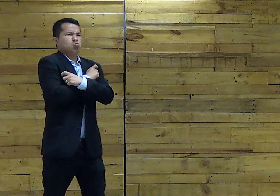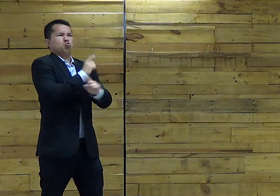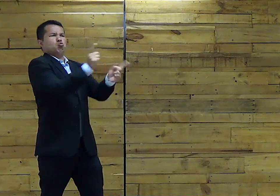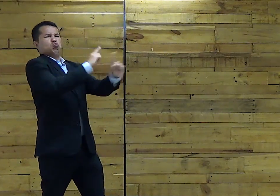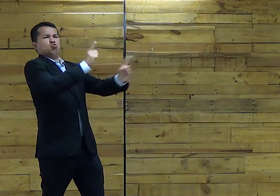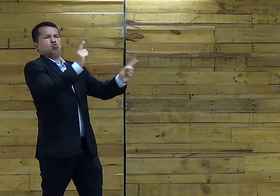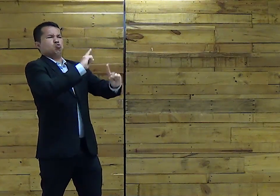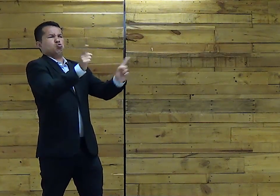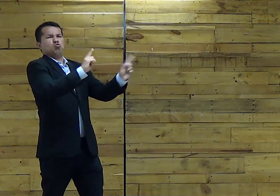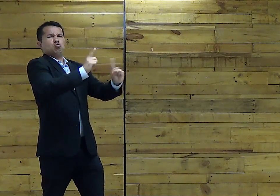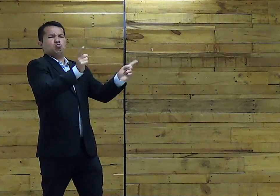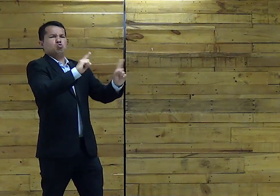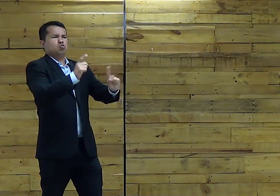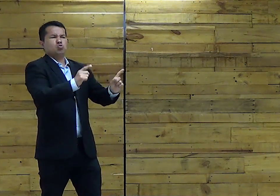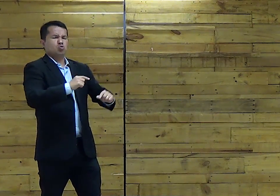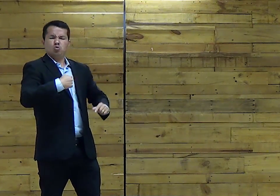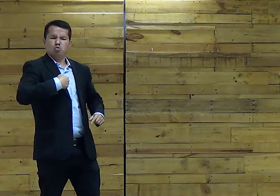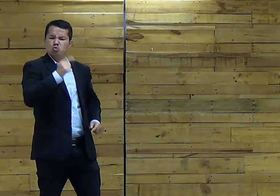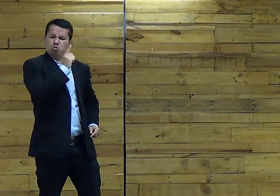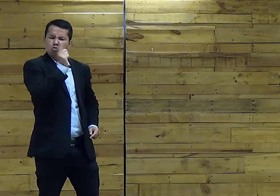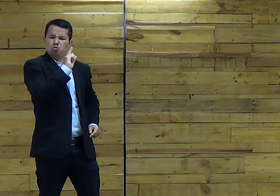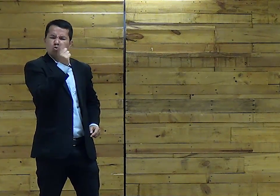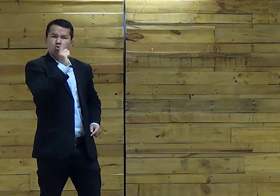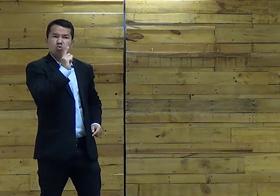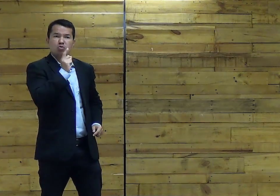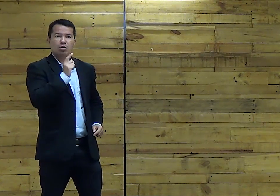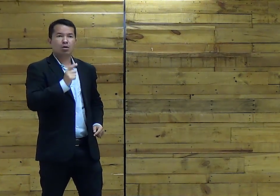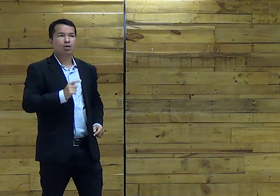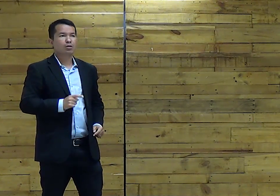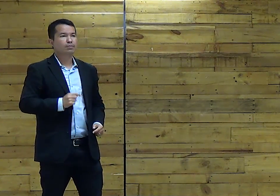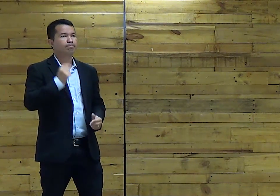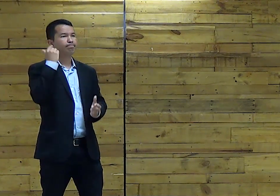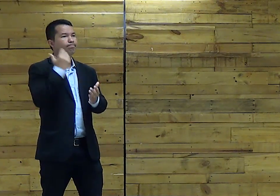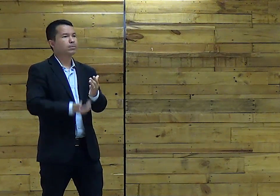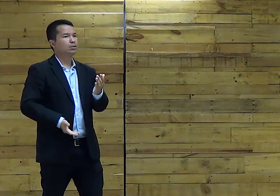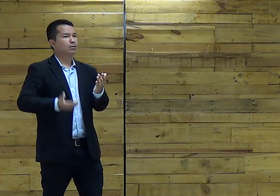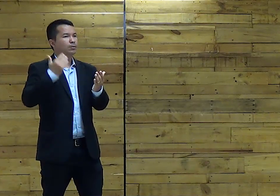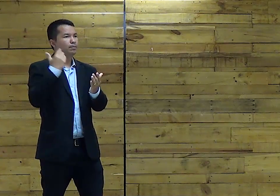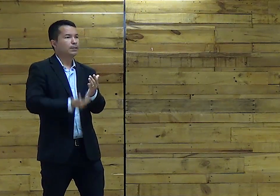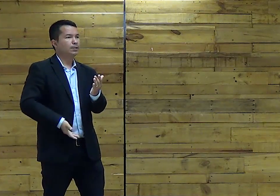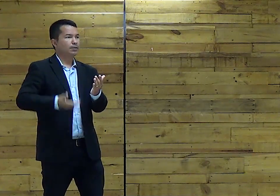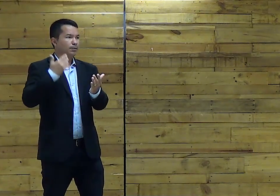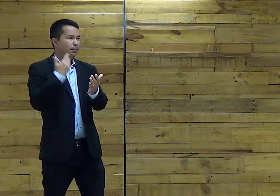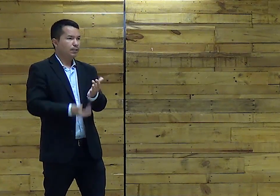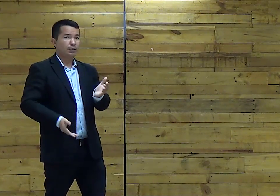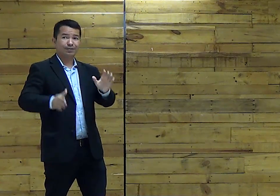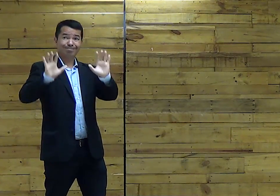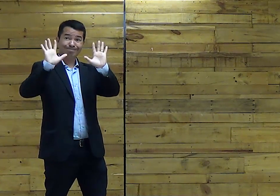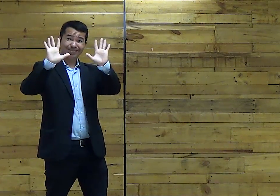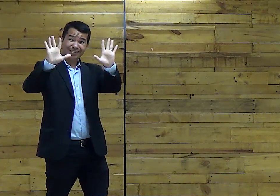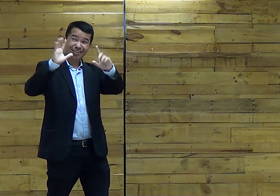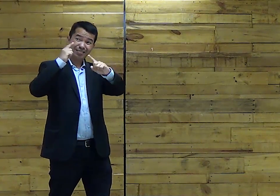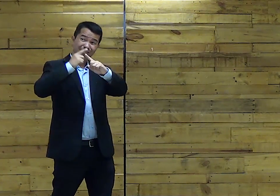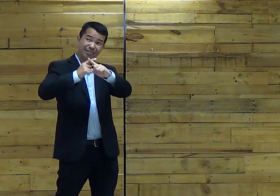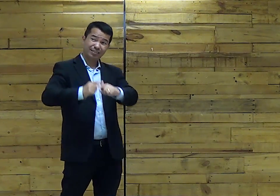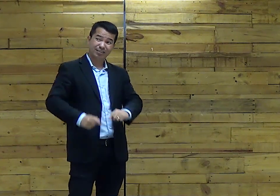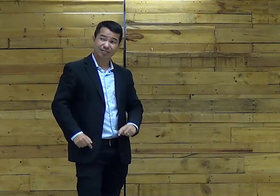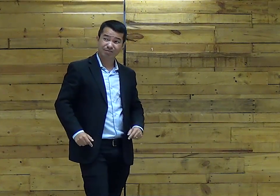Ele não conseguia Abrir seu coração E aceitar A mensagem E muitas vezes Ele perdeu